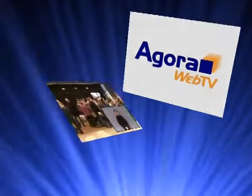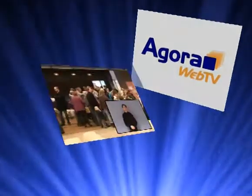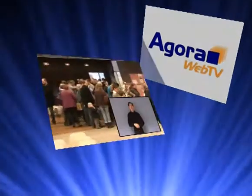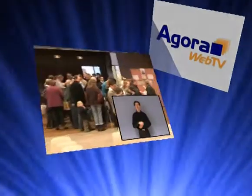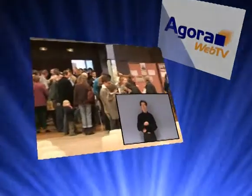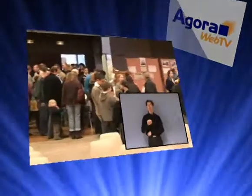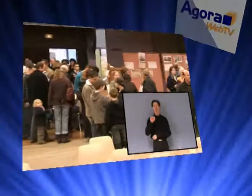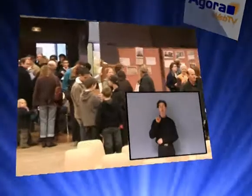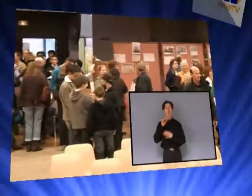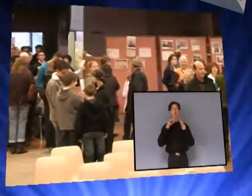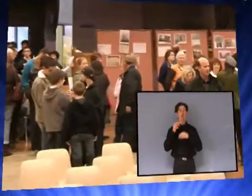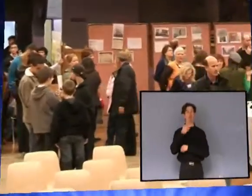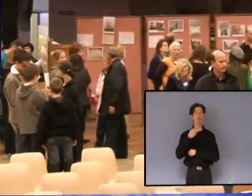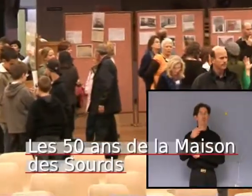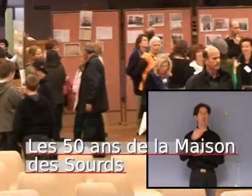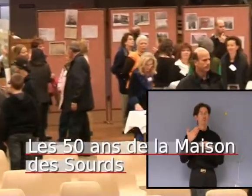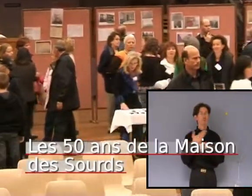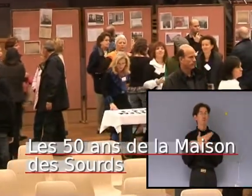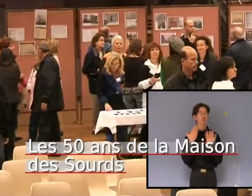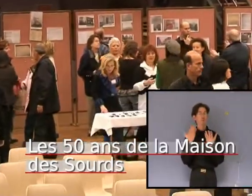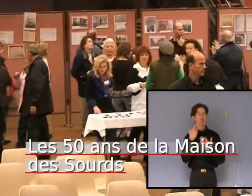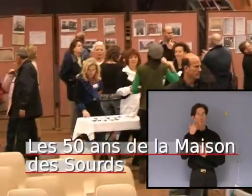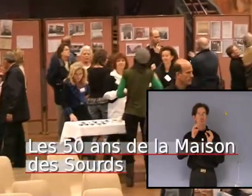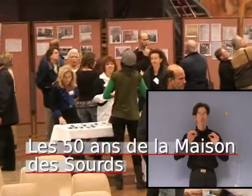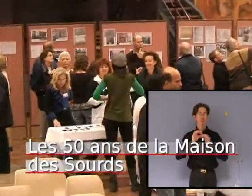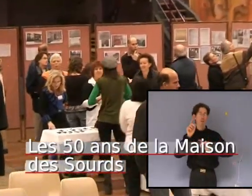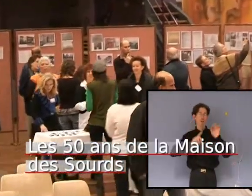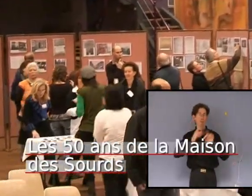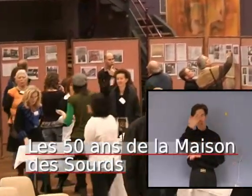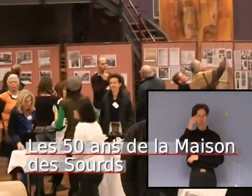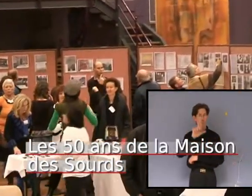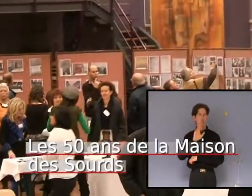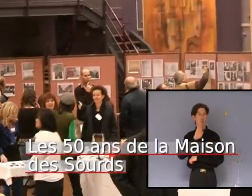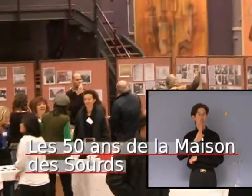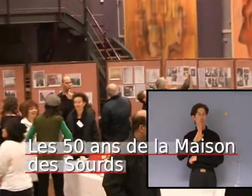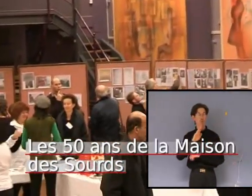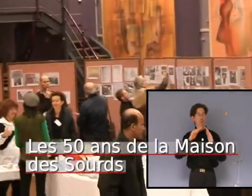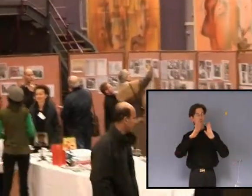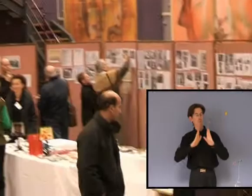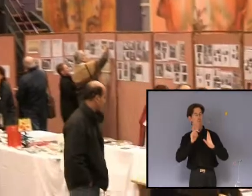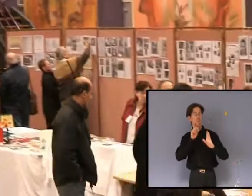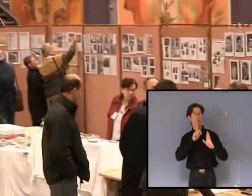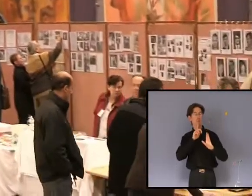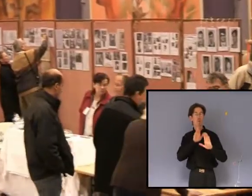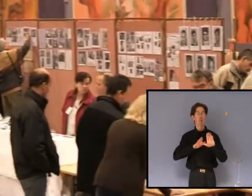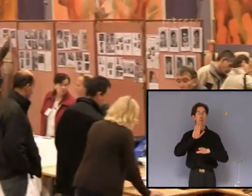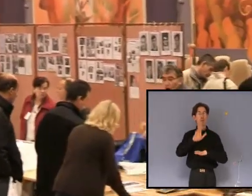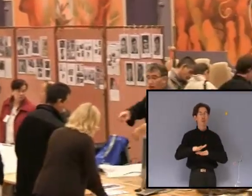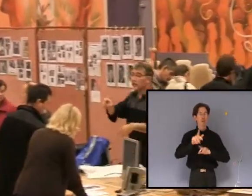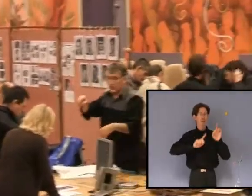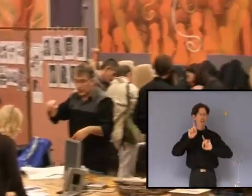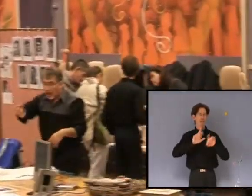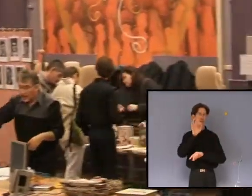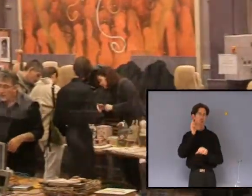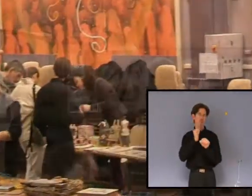Ce samedi 10 novembre avait lieu à la salle des fêtes de Saint-Laurent-Bolangis l'anniversaire de la maison des Sourds du Pas-de-Calais qui fêtait ses 50 ans.